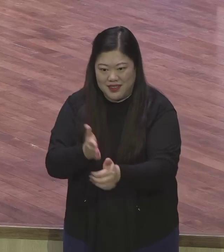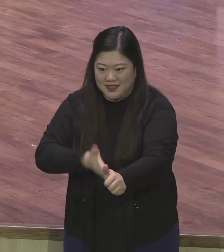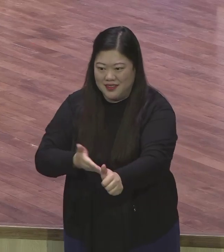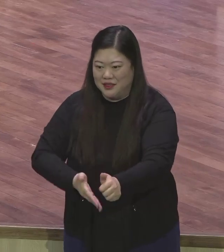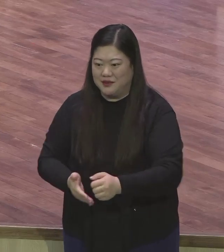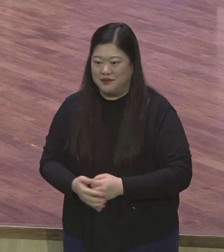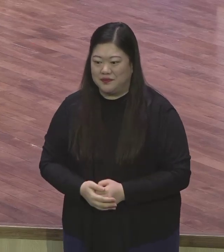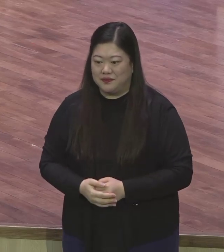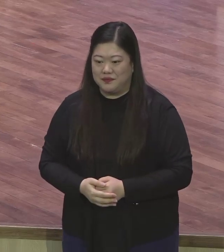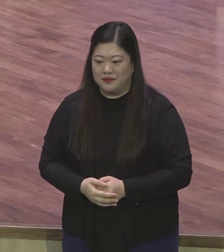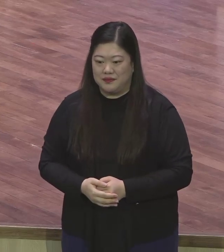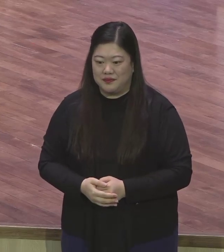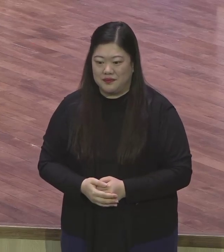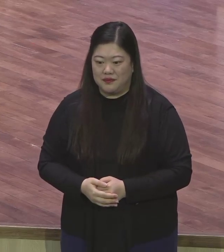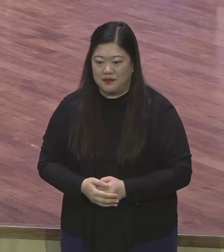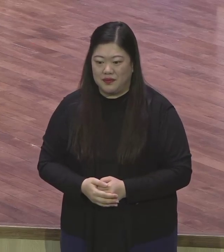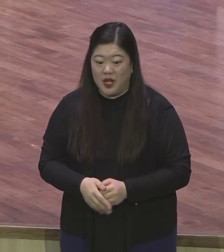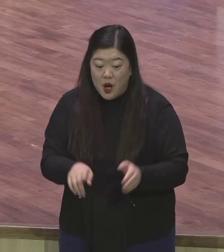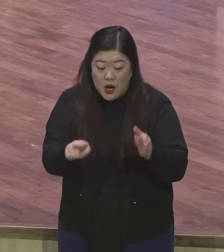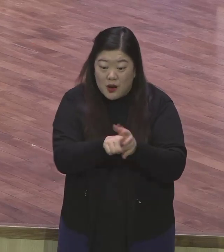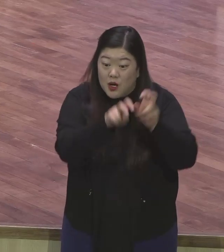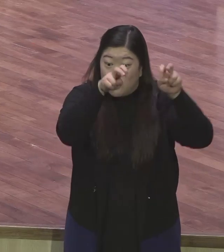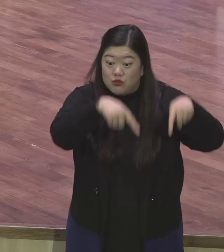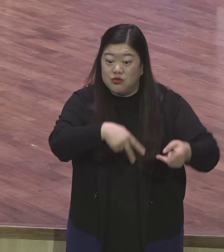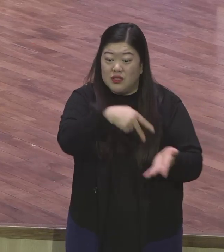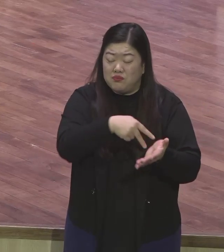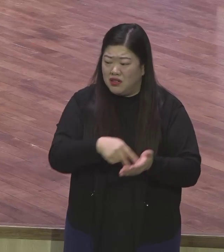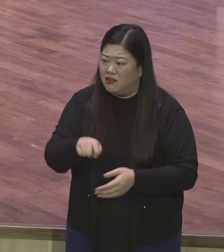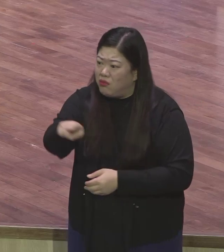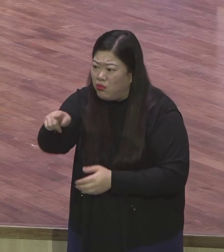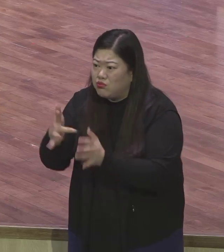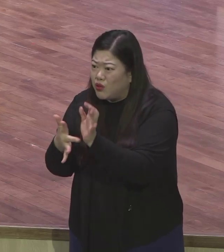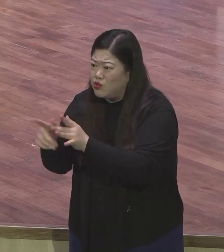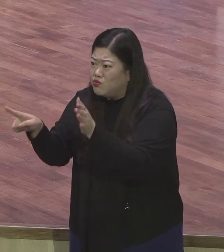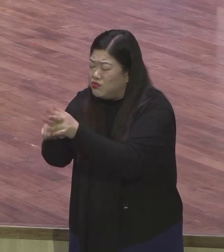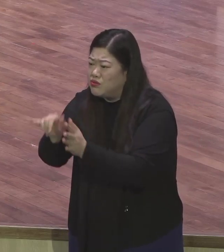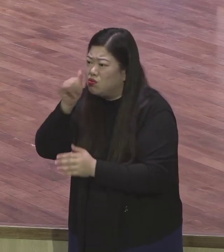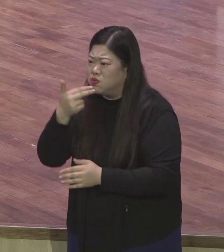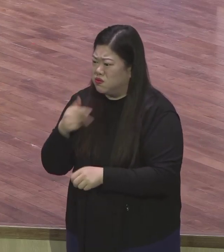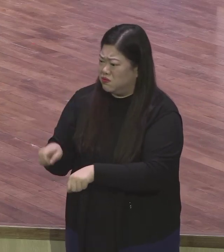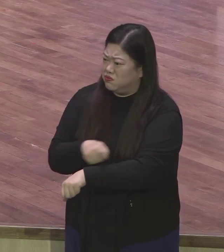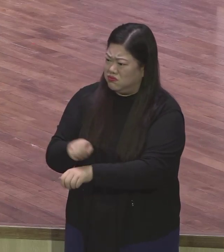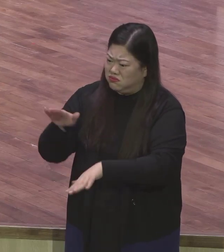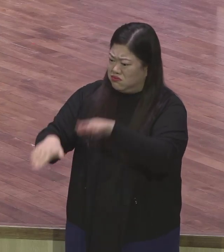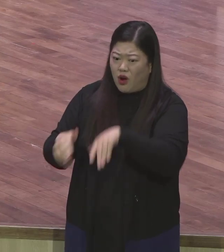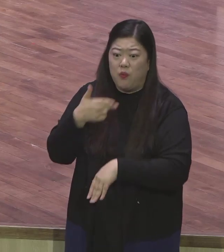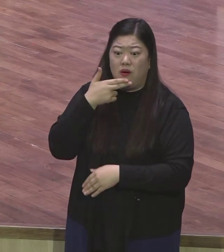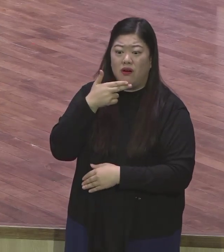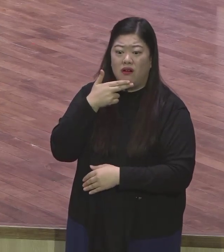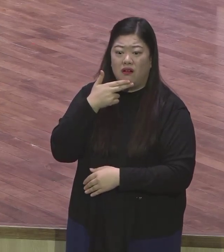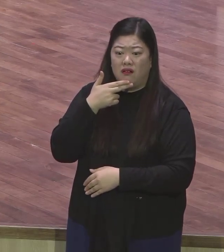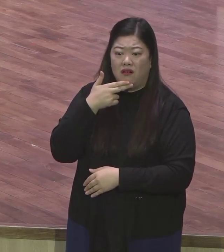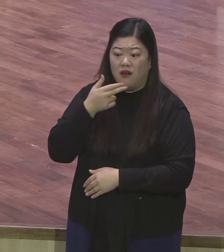불신자가 볼 땐 별로 차이가 없지만 여러분 자신이 여러분 자신이 볼 때 별로 그렇게 변화된 것 없는 것 같아도